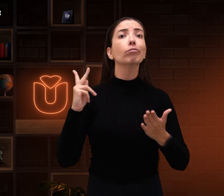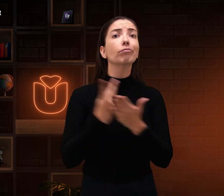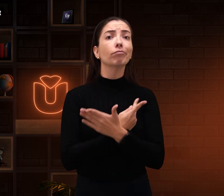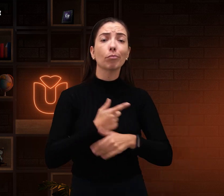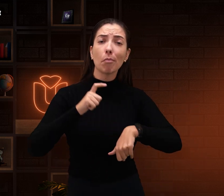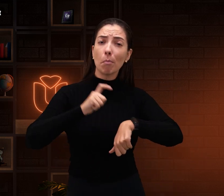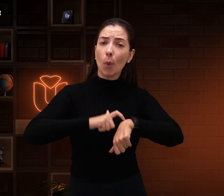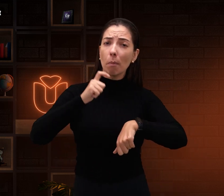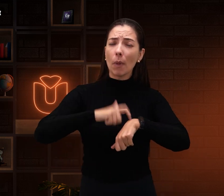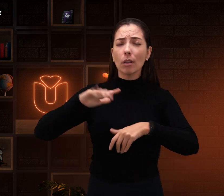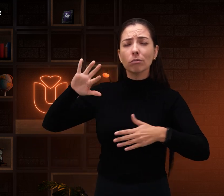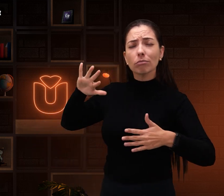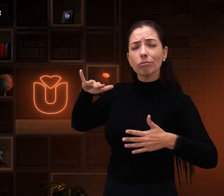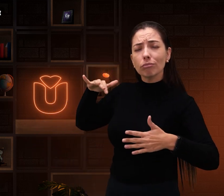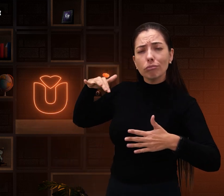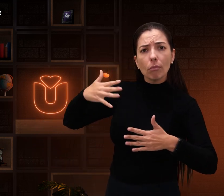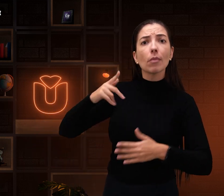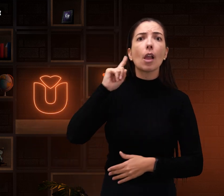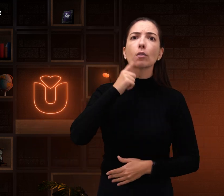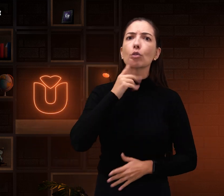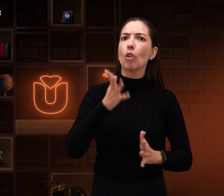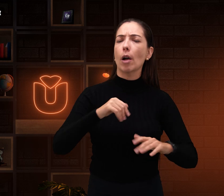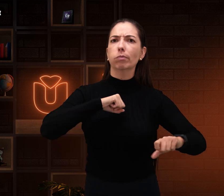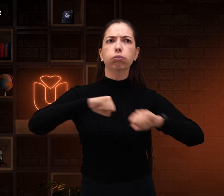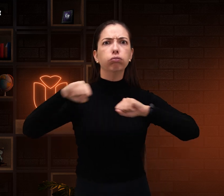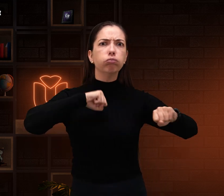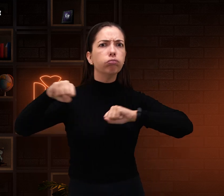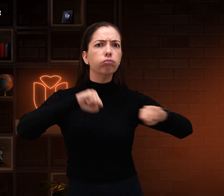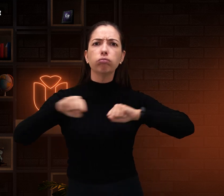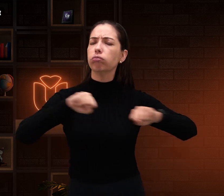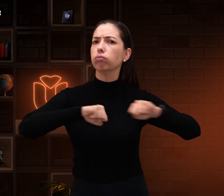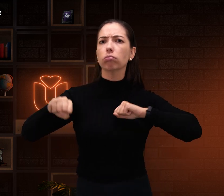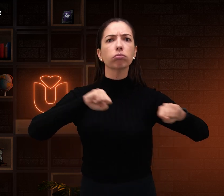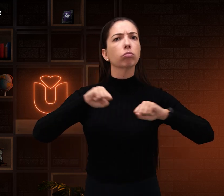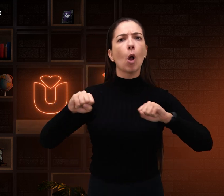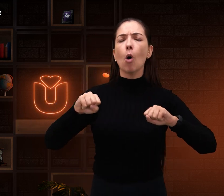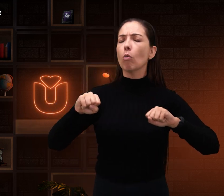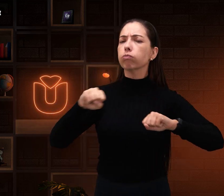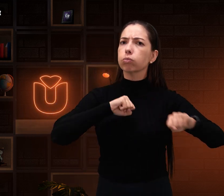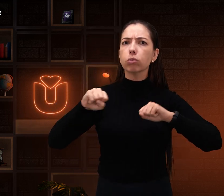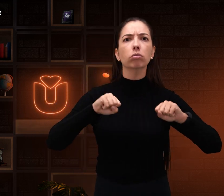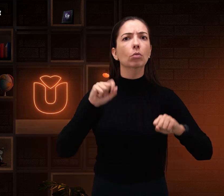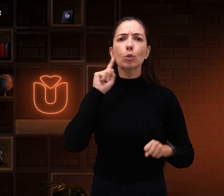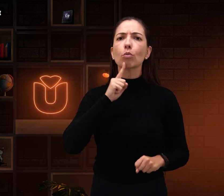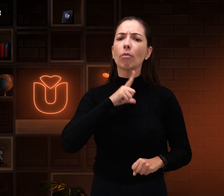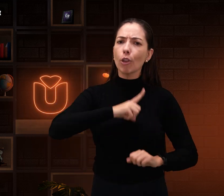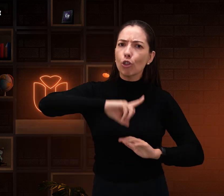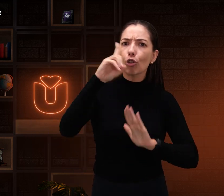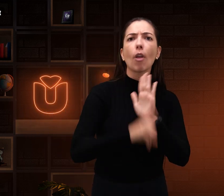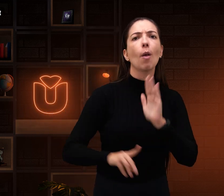aconteceu? Com o passar dos anos, os movimentos da comunidade surda, por seus